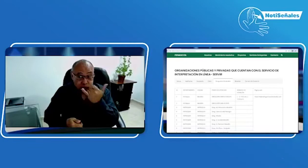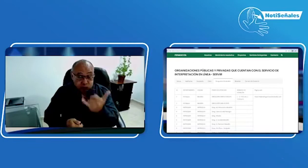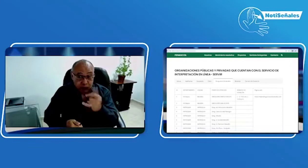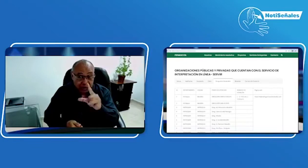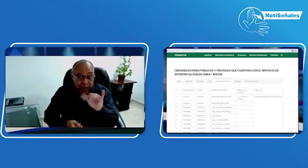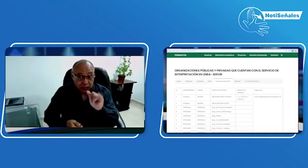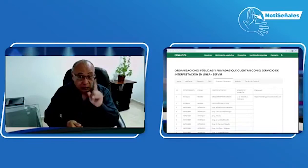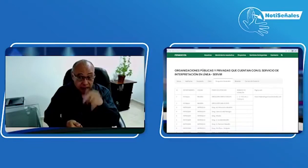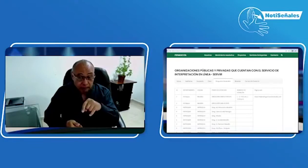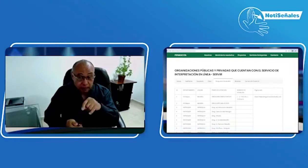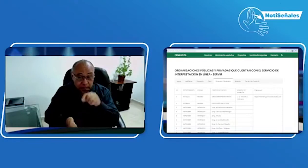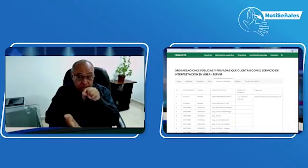No sé si...